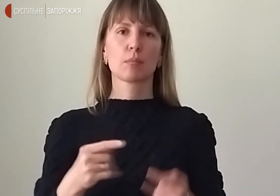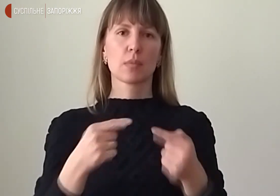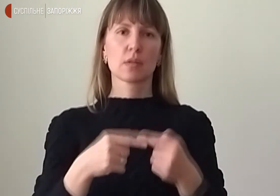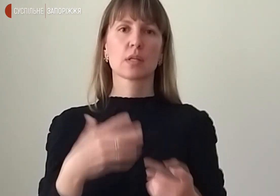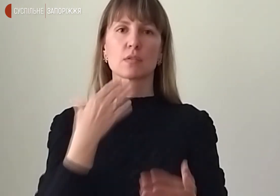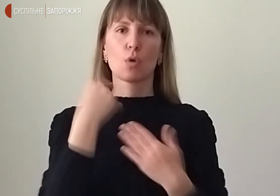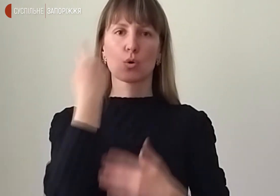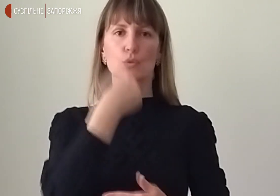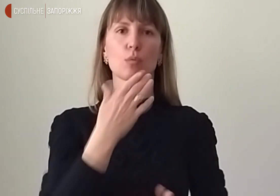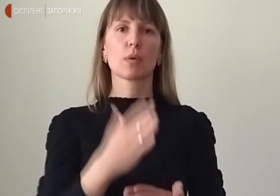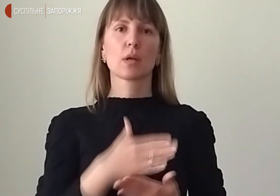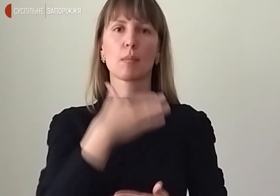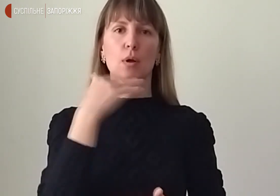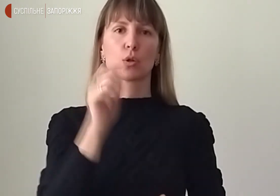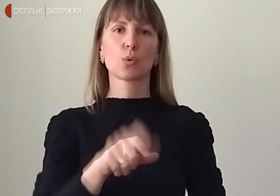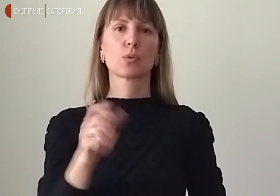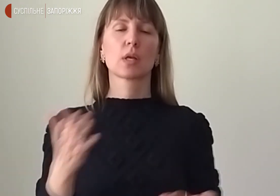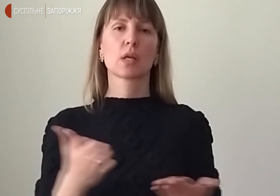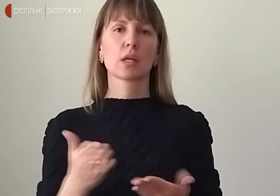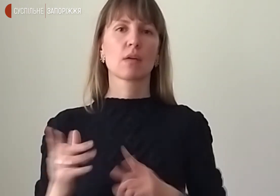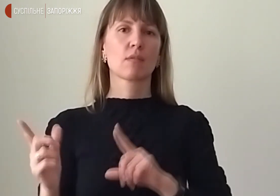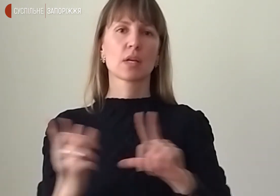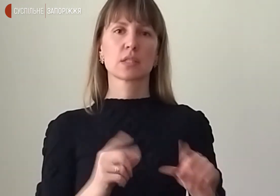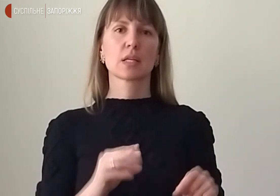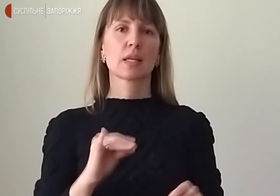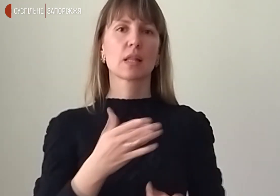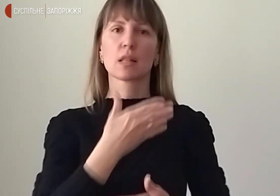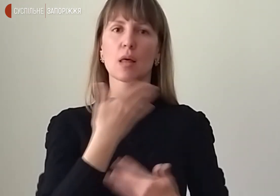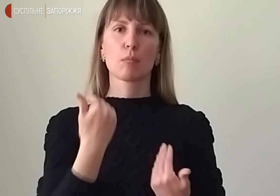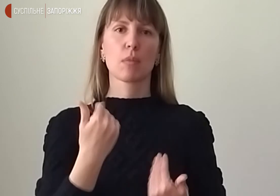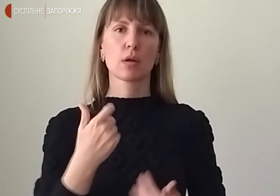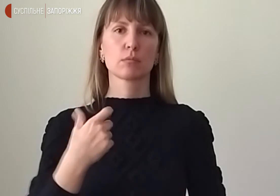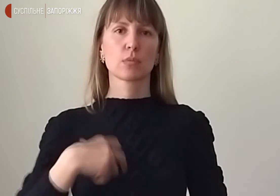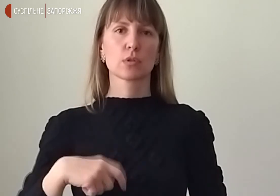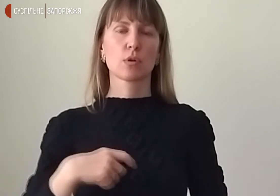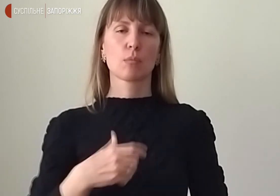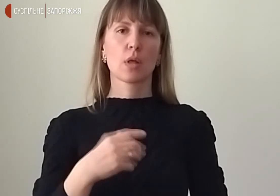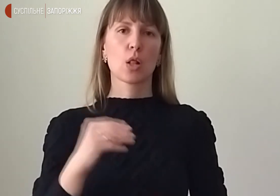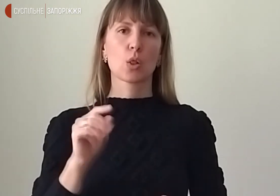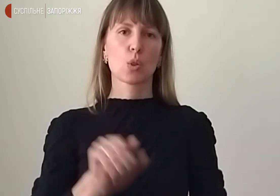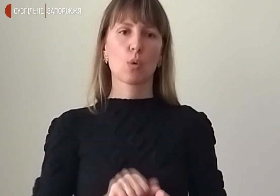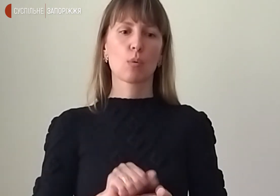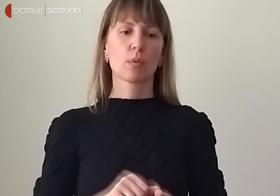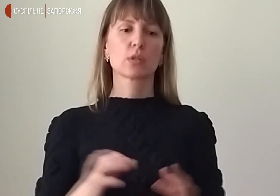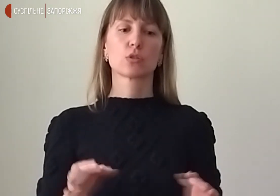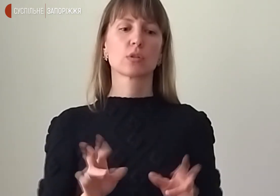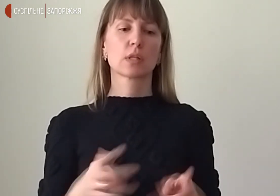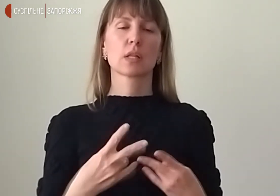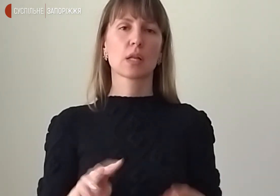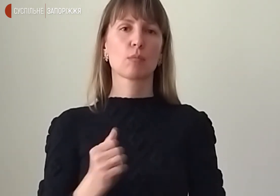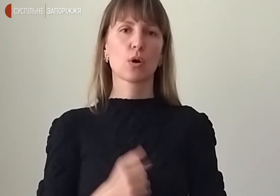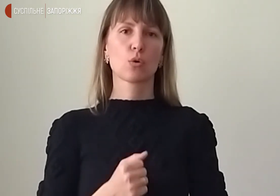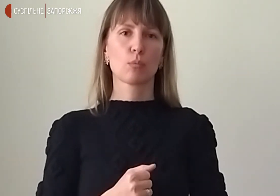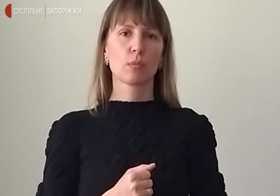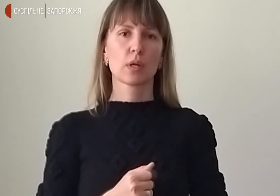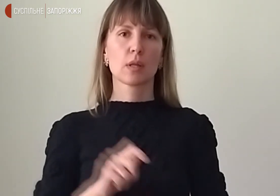особу, тому що є доволі багато людей, які виїздять і не мають при собі жодних документів. Нічого не треба робити, перевірити,